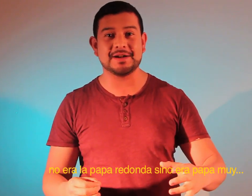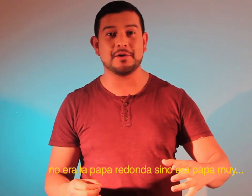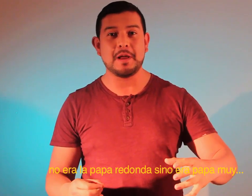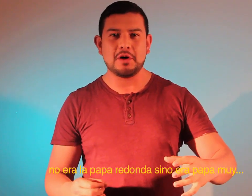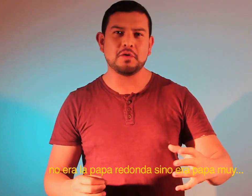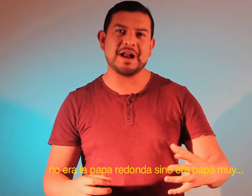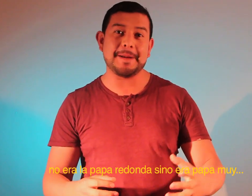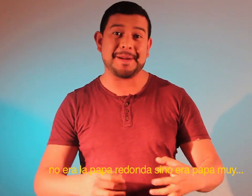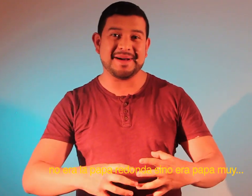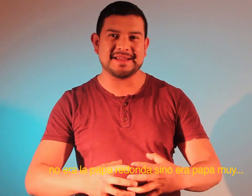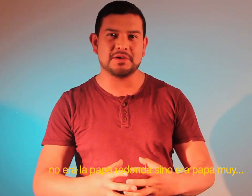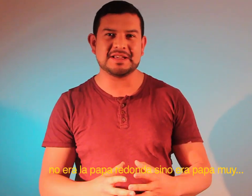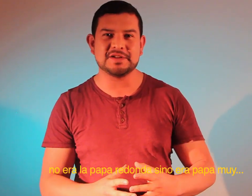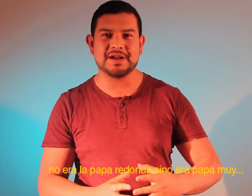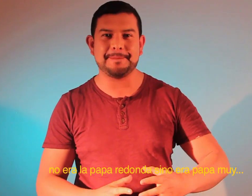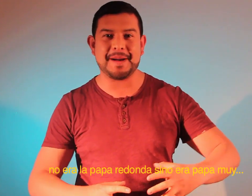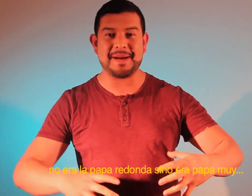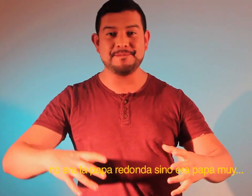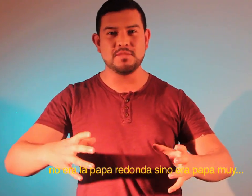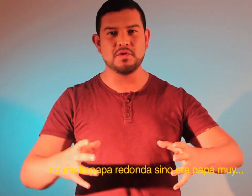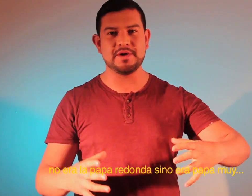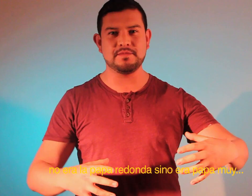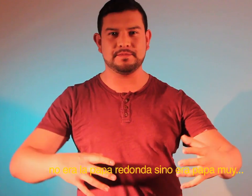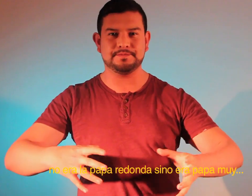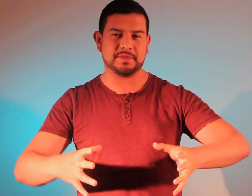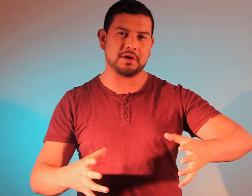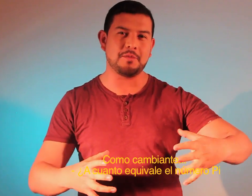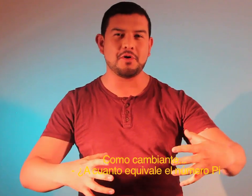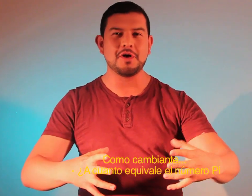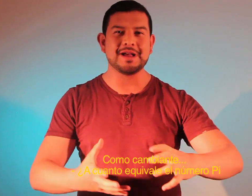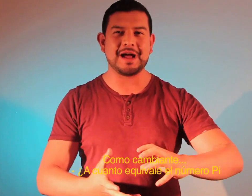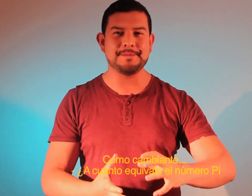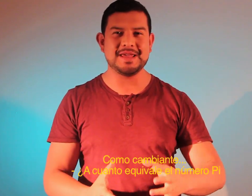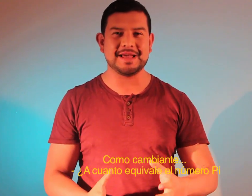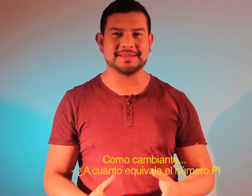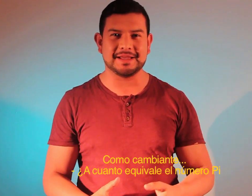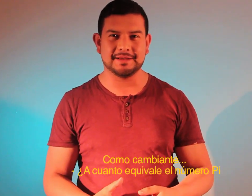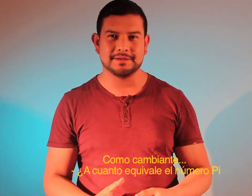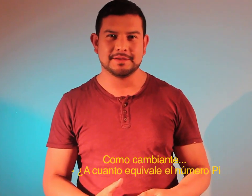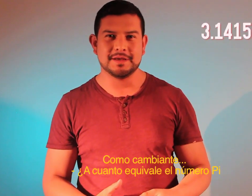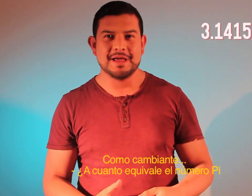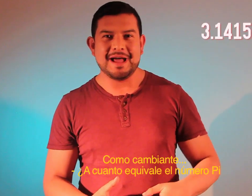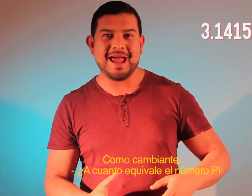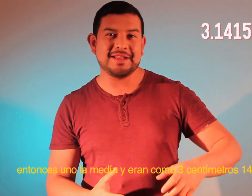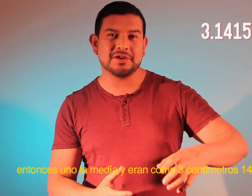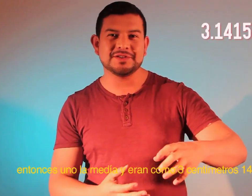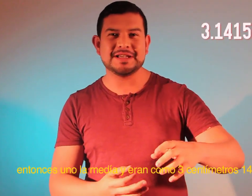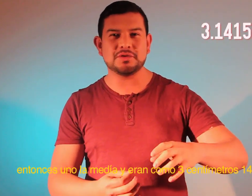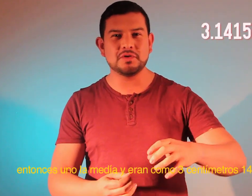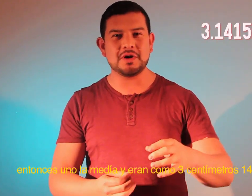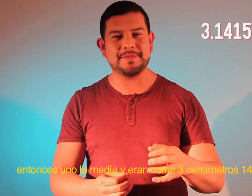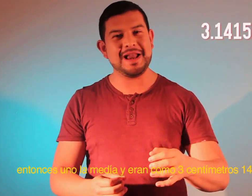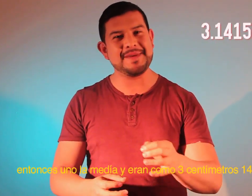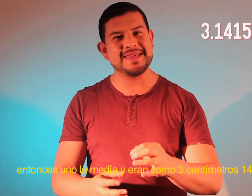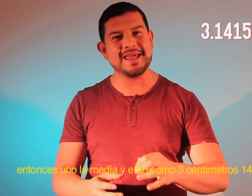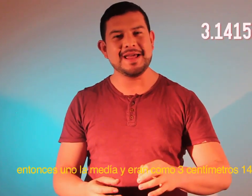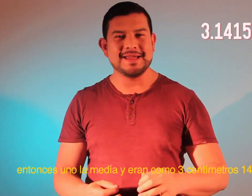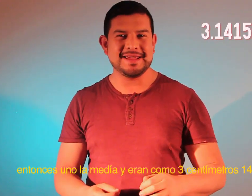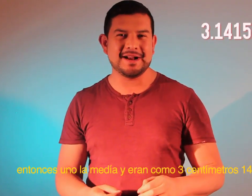No era la papa redonda, sino era papa muy... ¿A cuánto equivale el número pi? Entonces uno la medía y eran